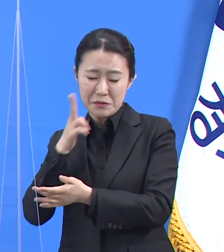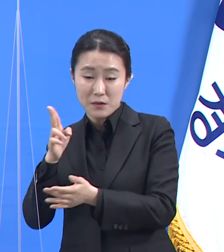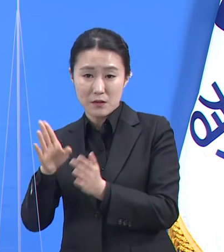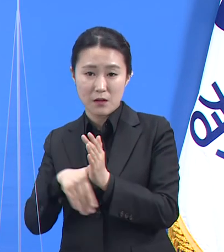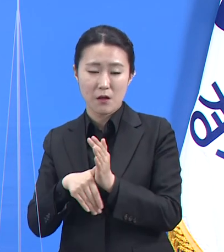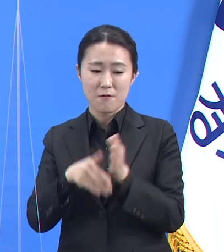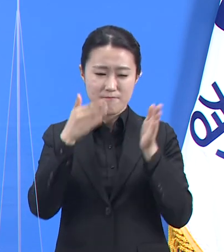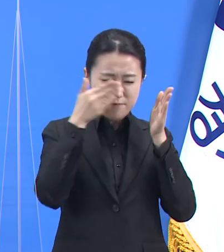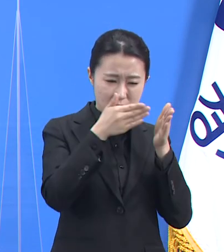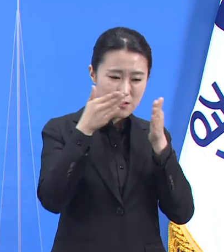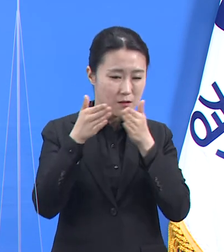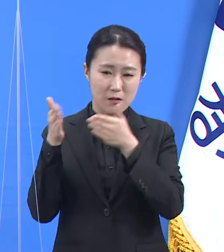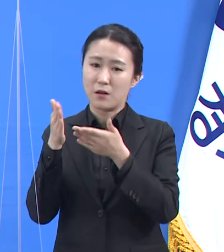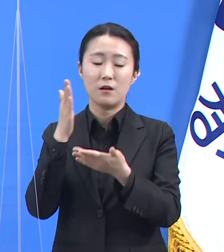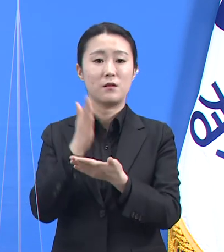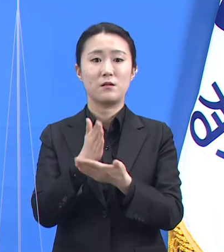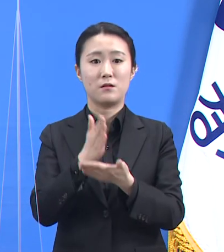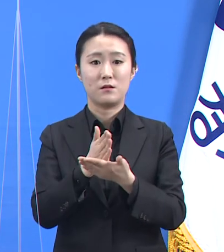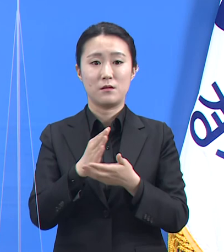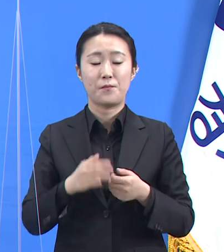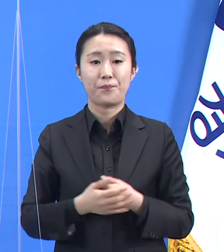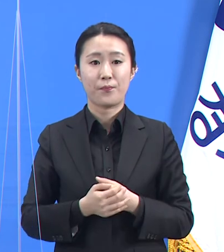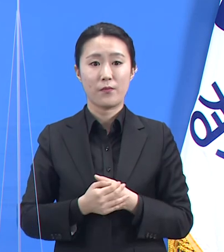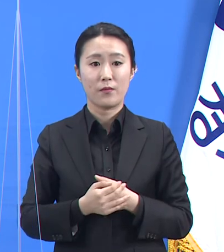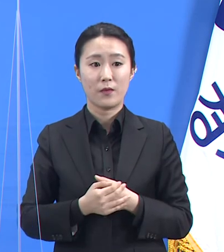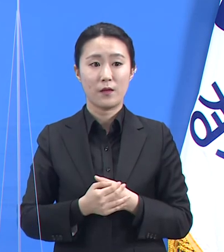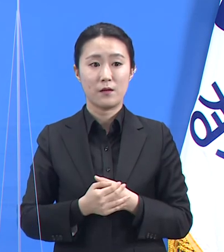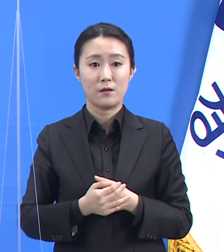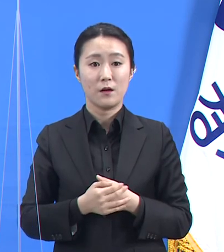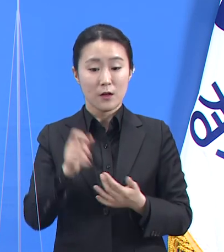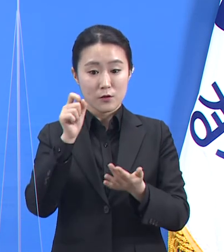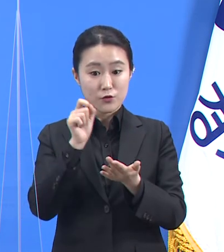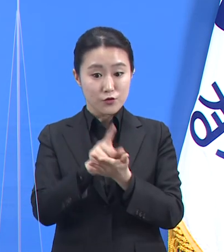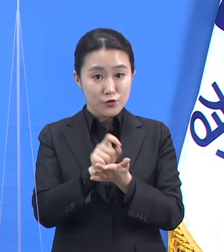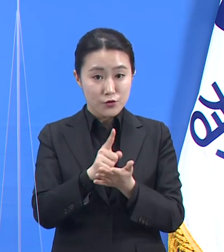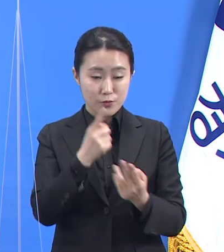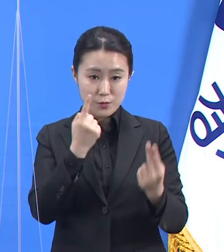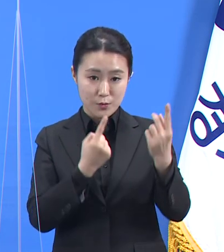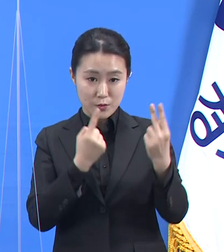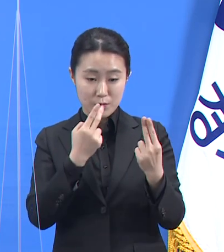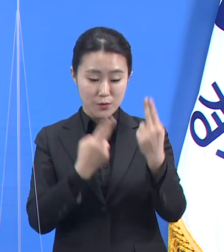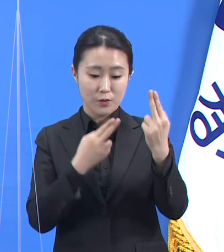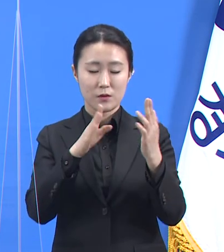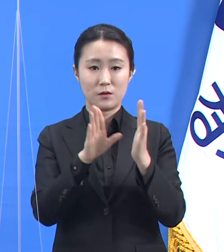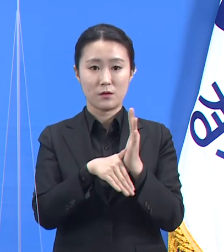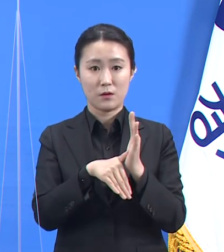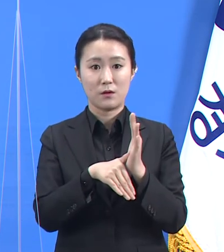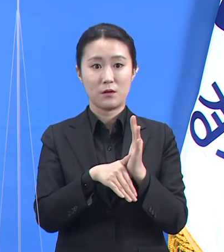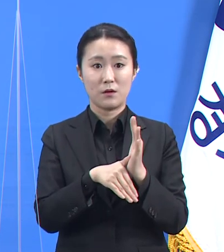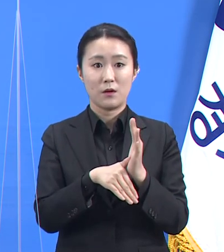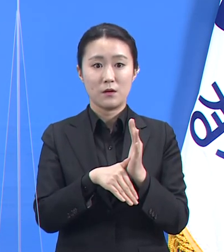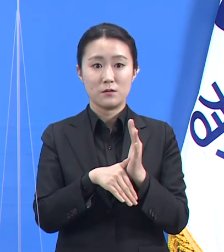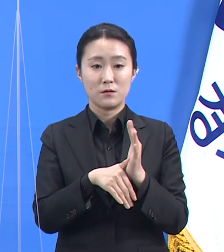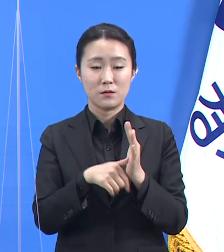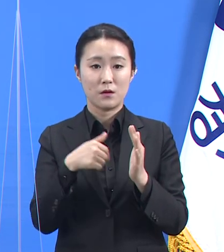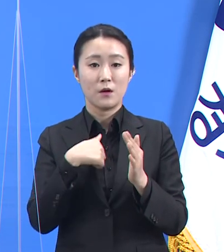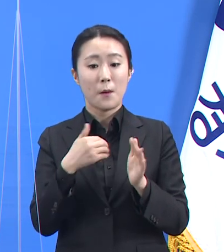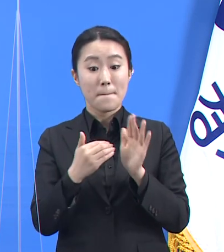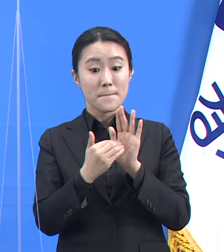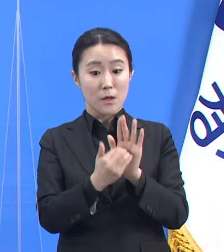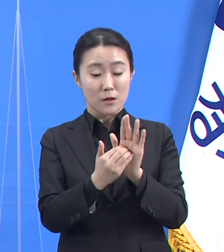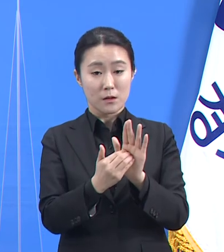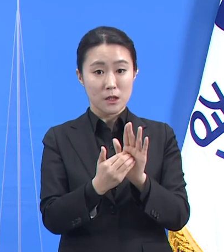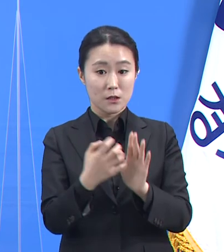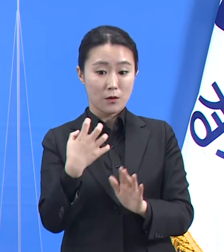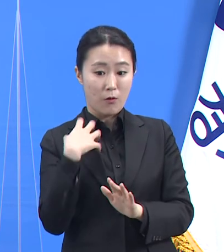축구 경기에 비유하면 수비수가 공만 보고 경기하는 것 같은 일입니다. 내가 마크한 상대 선수의 움직임을